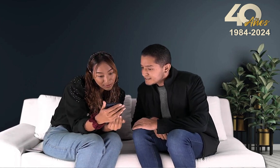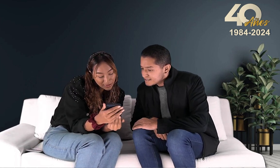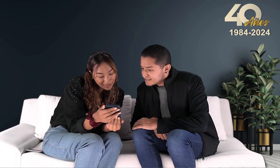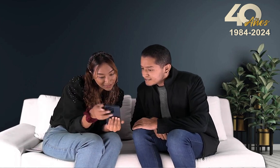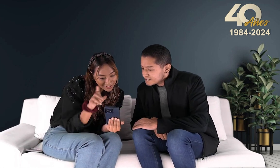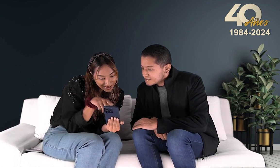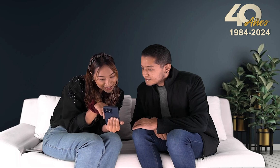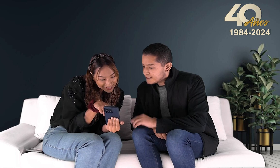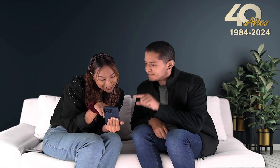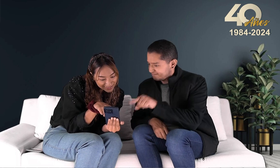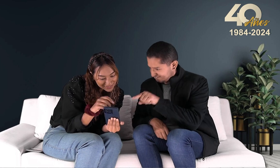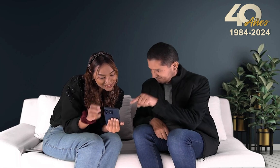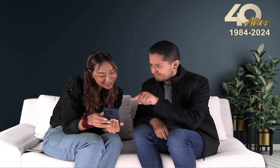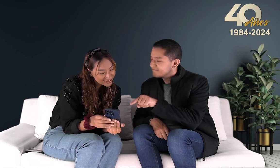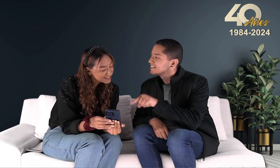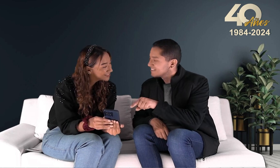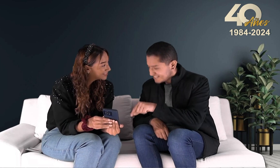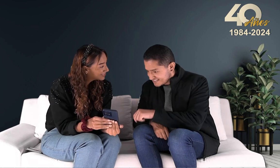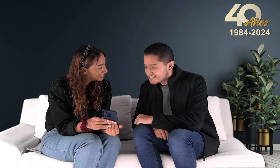¿Eso? Sí, eso